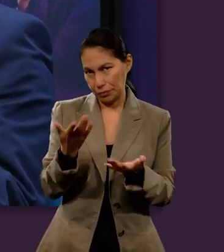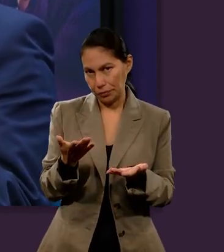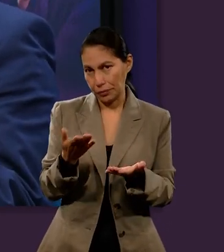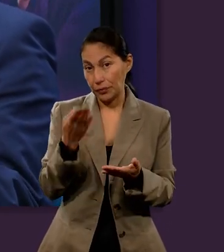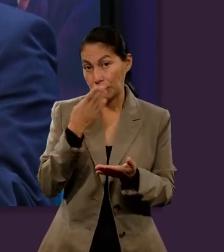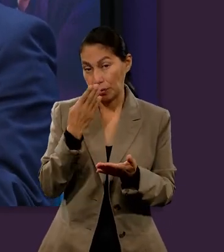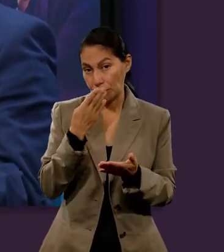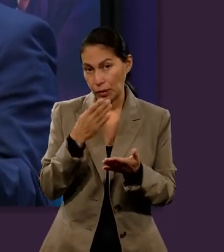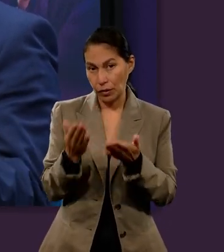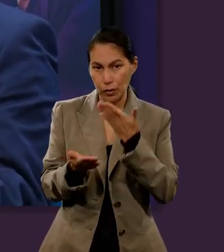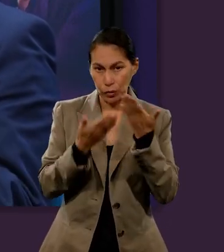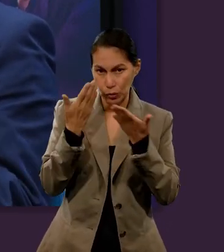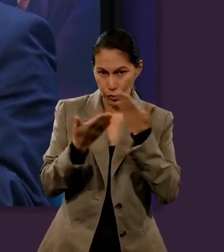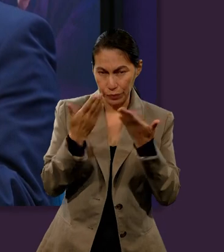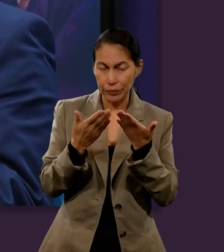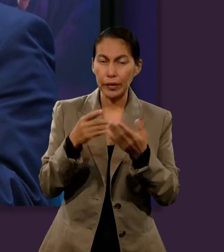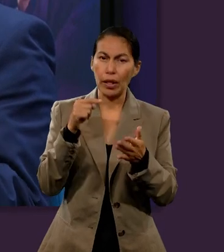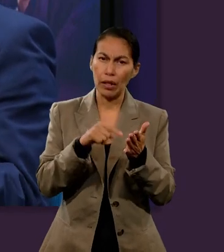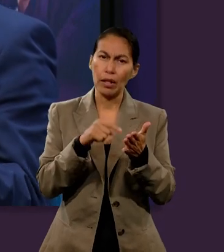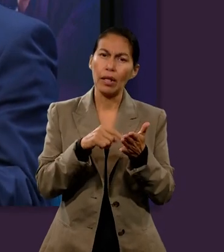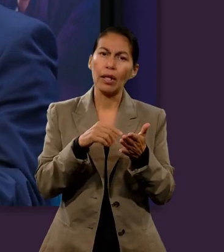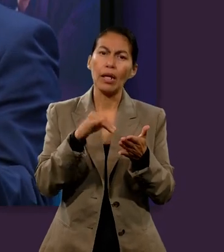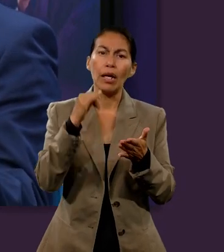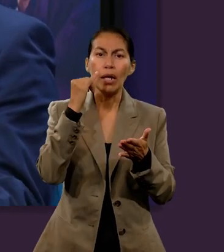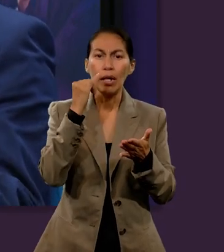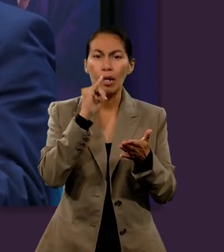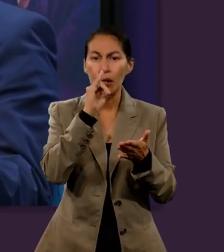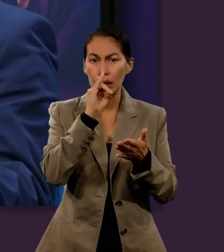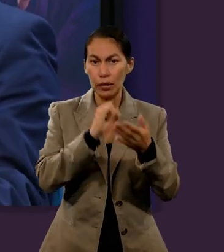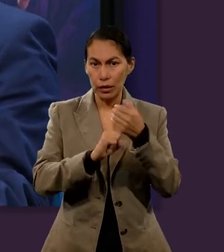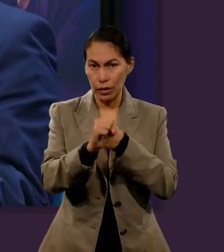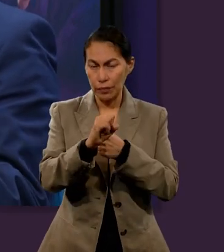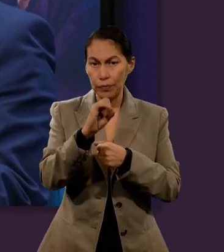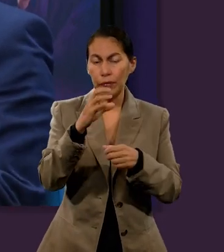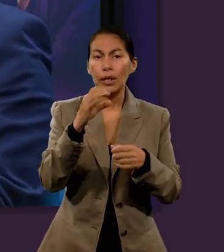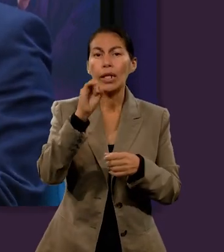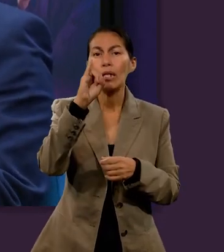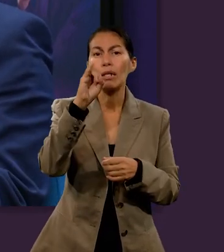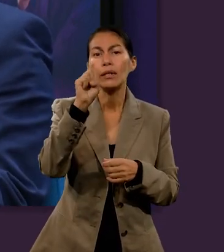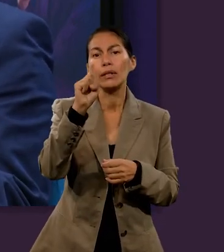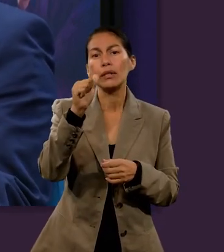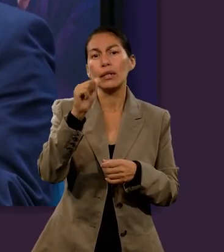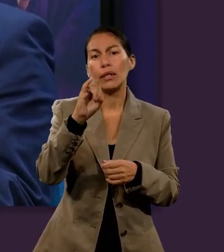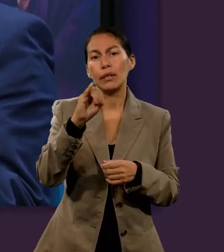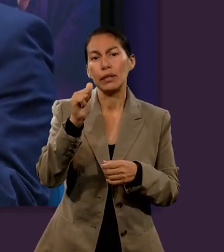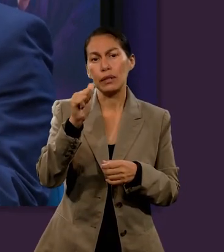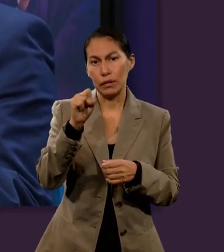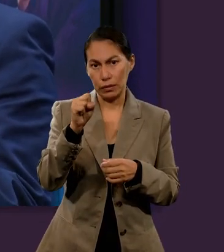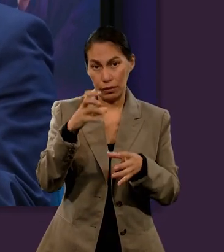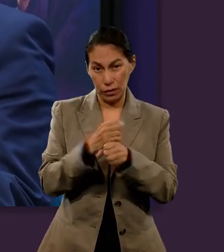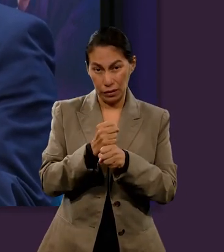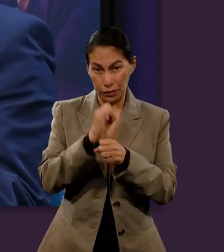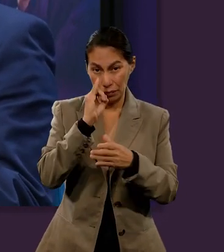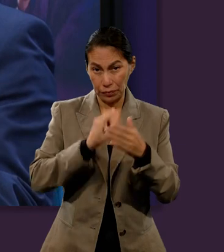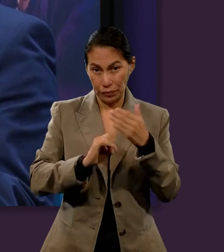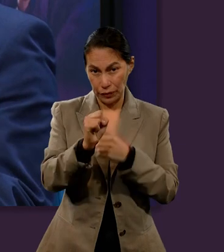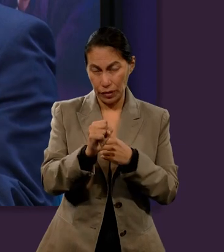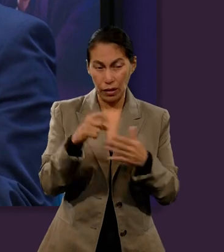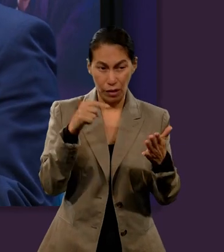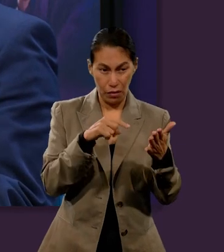Entonces, vamos a regresar a Isaías, porque esos son prácticamente los versículos con